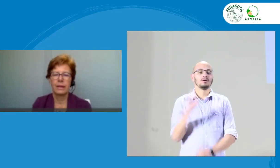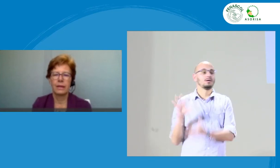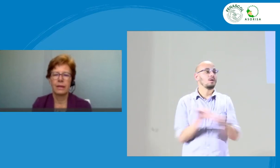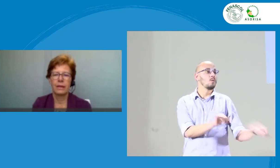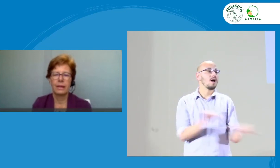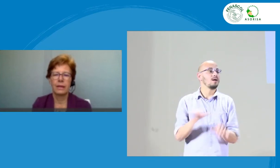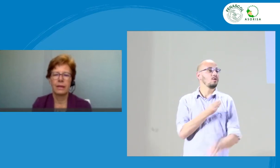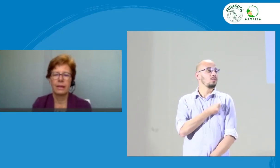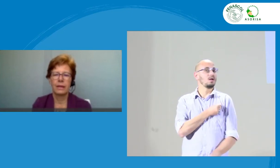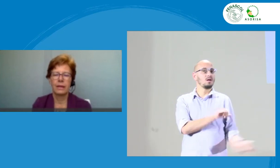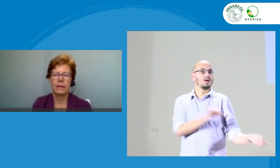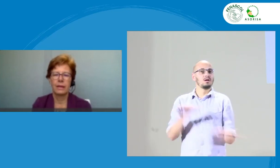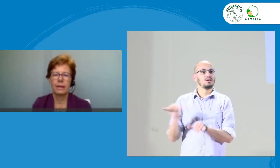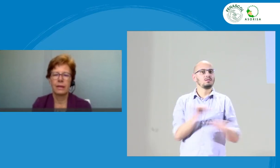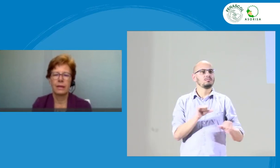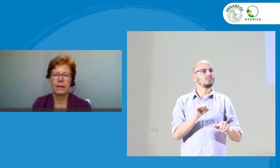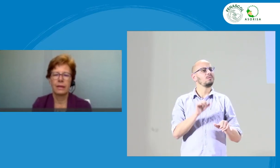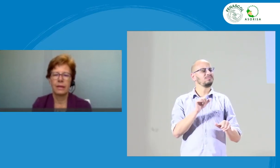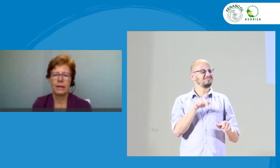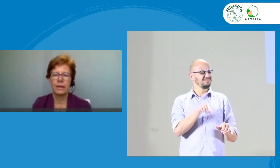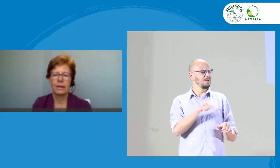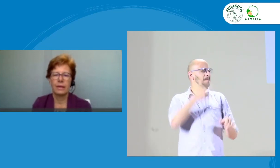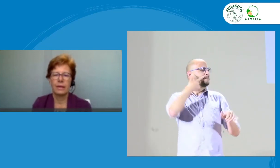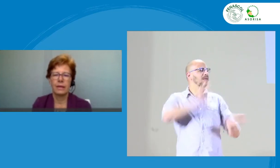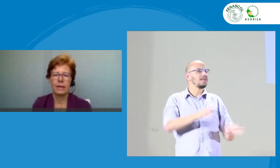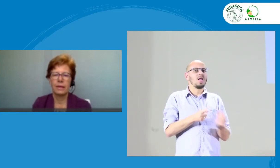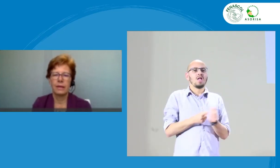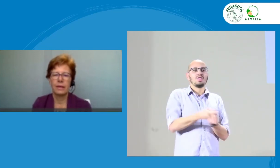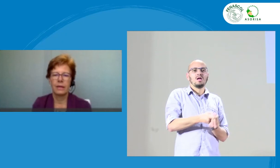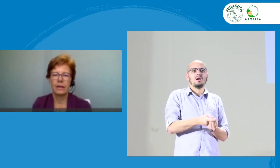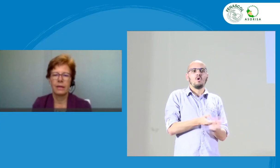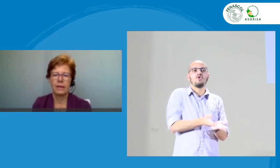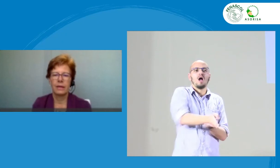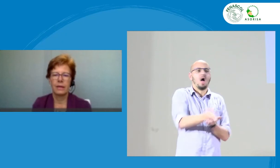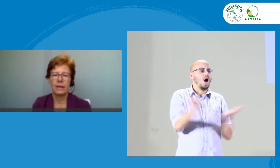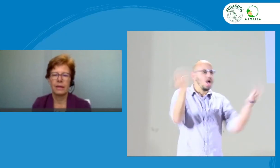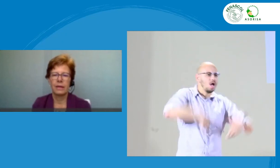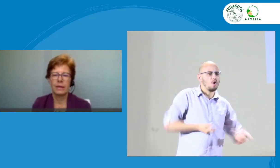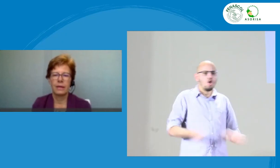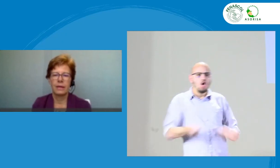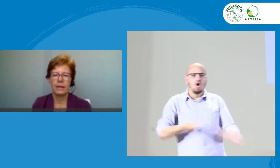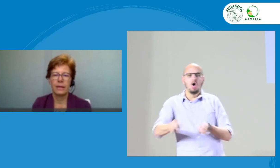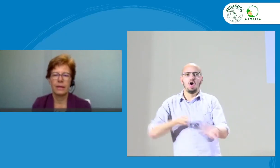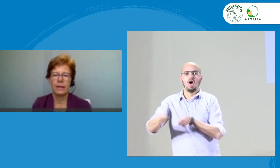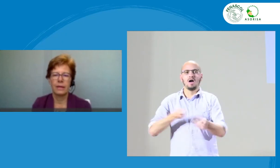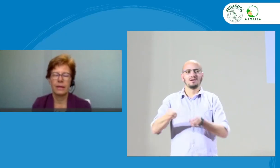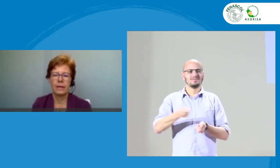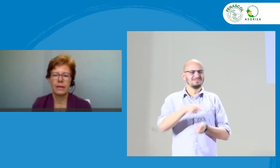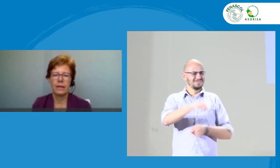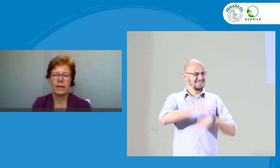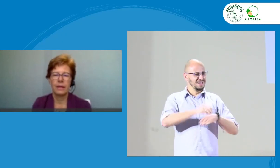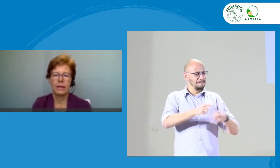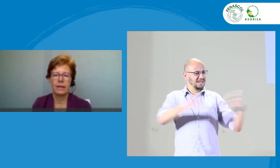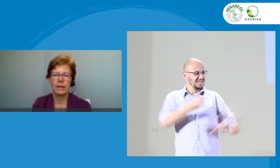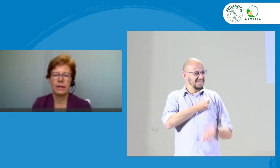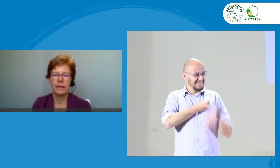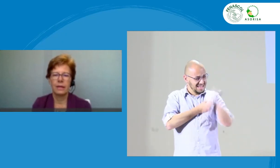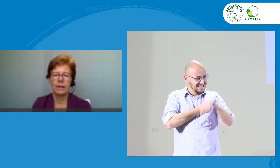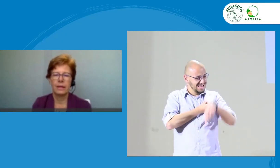FENIR y no recibimos ninguna respuesta, ningún apoyo de parte de ellos. Entonces, no sé, sino que sentimos que es como ese manejo que se le está